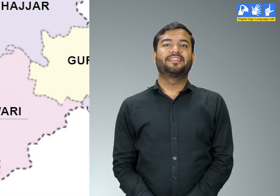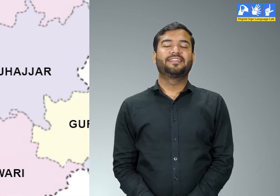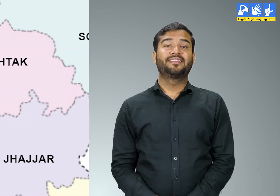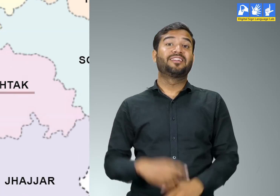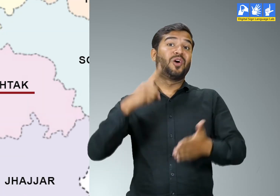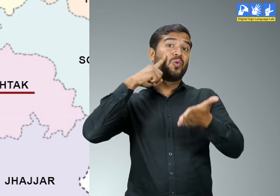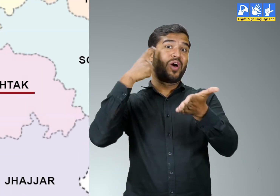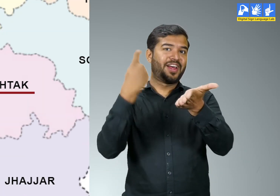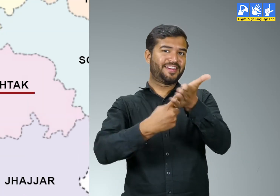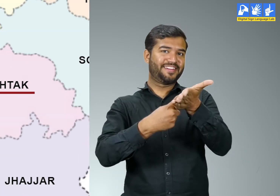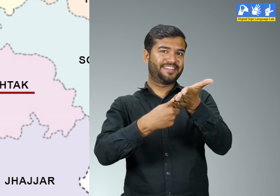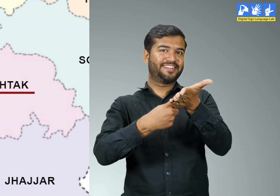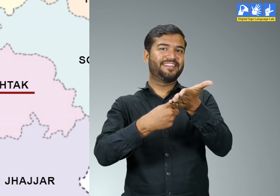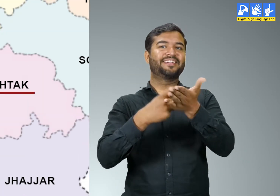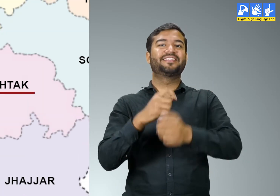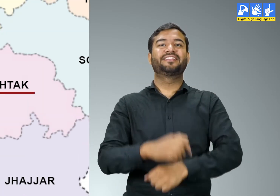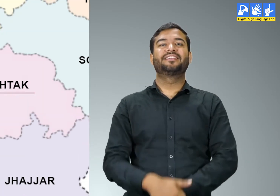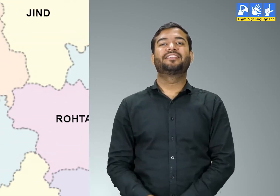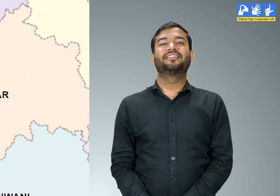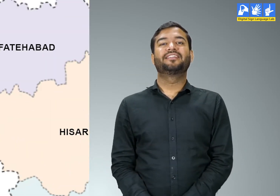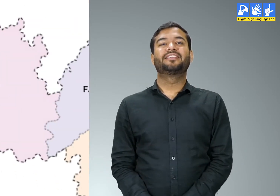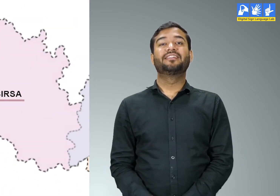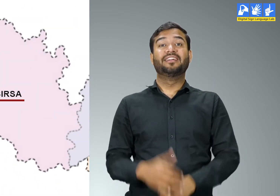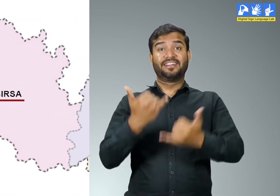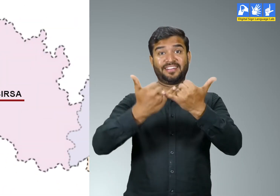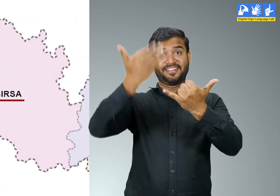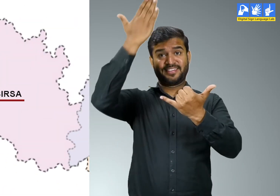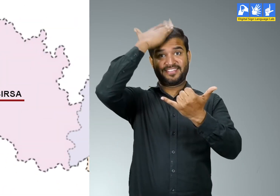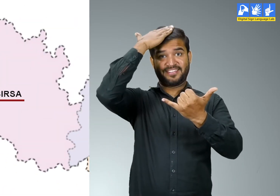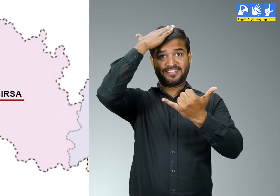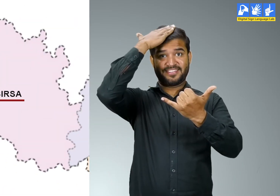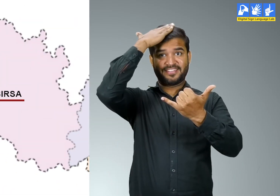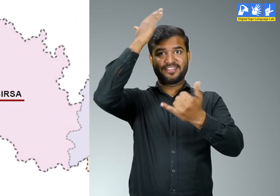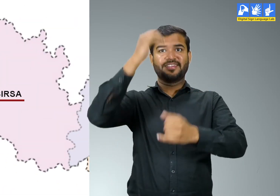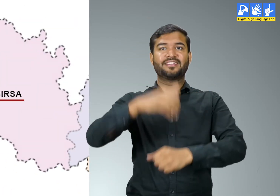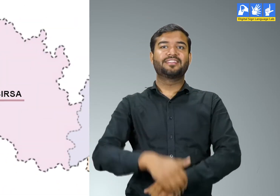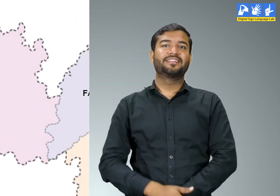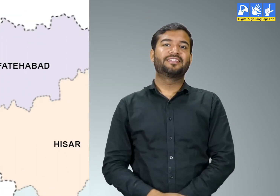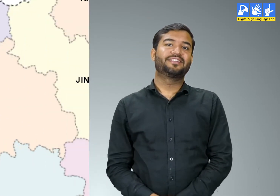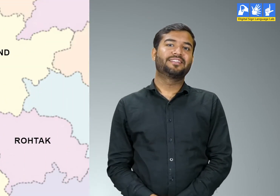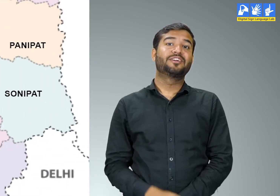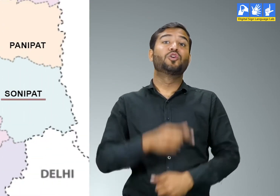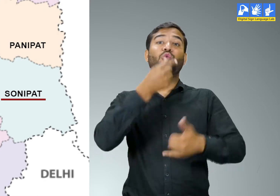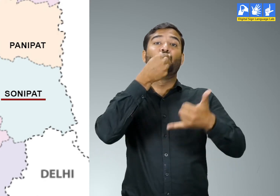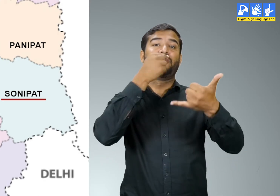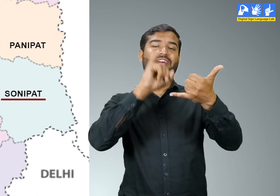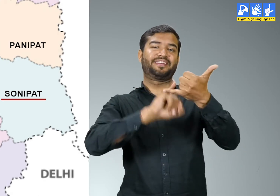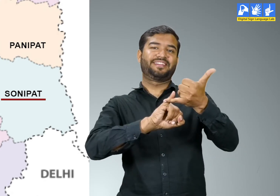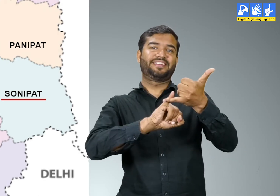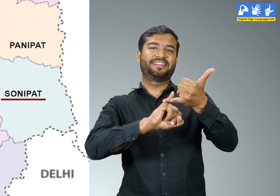रोतक सिर्सा सोनीपत